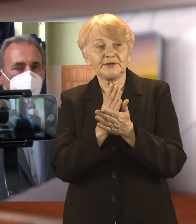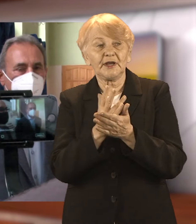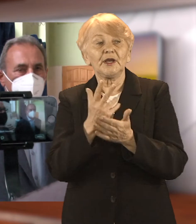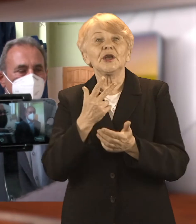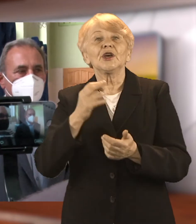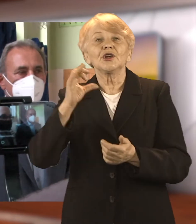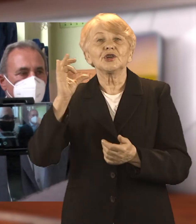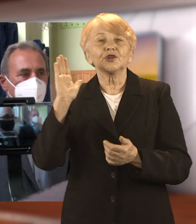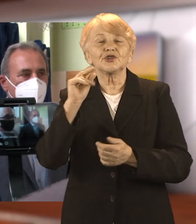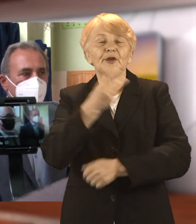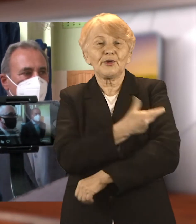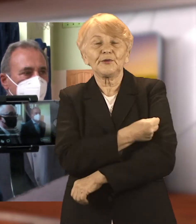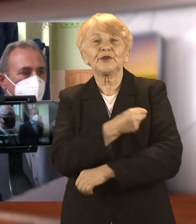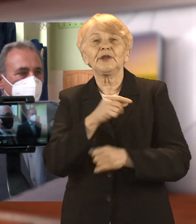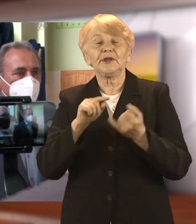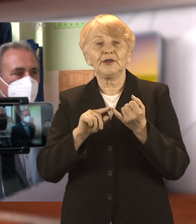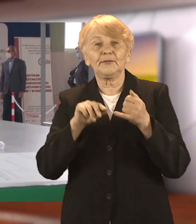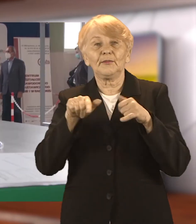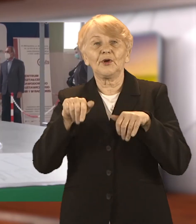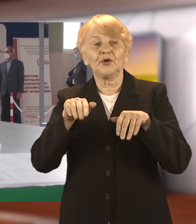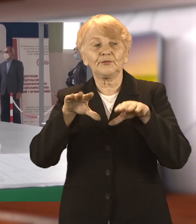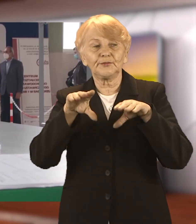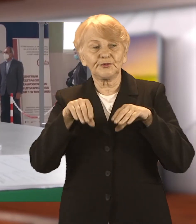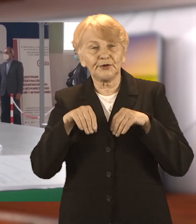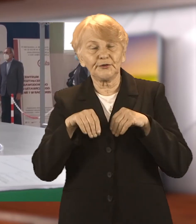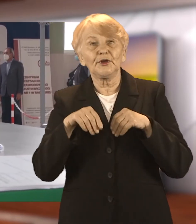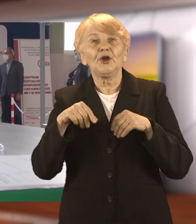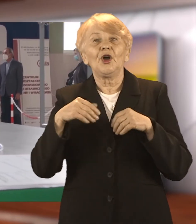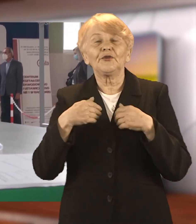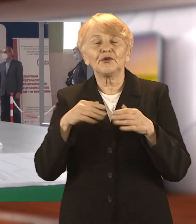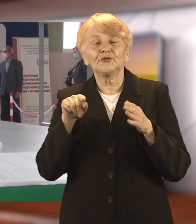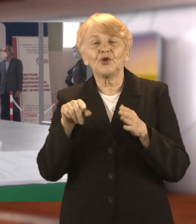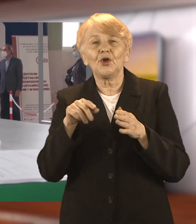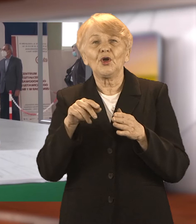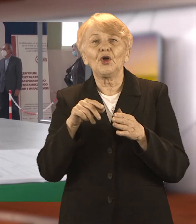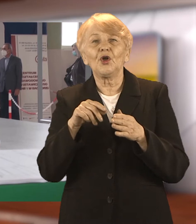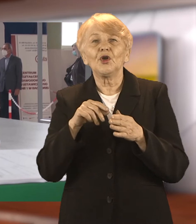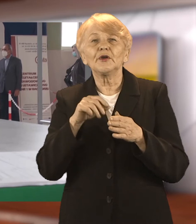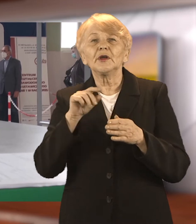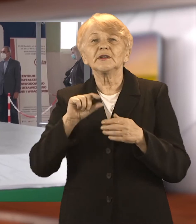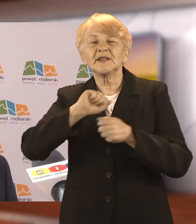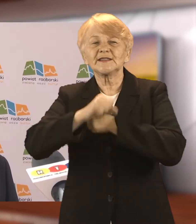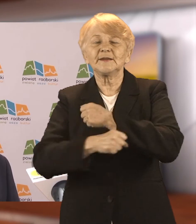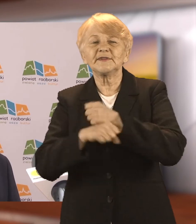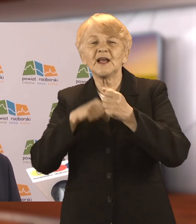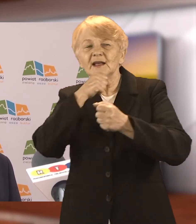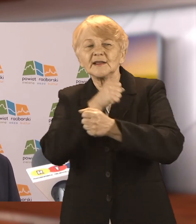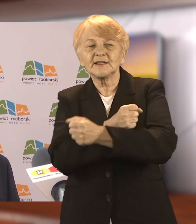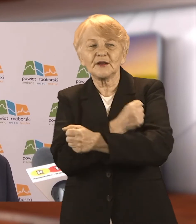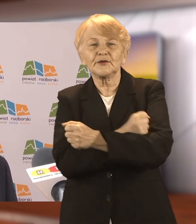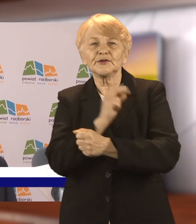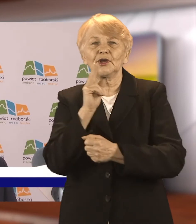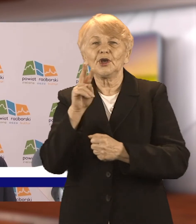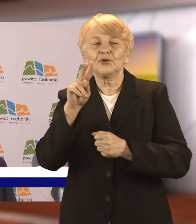podczas konferencji prasowej wicestarosty powiatu raciborskiego Marka Kurpisa oraz dyrektora szpitala Ryszarda Rudnika. Z informacji,